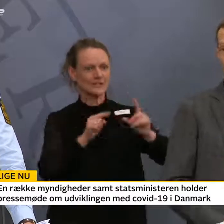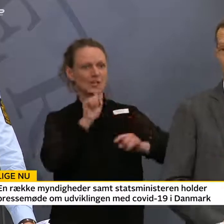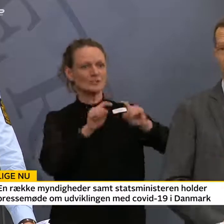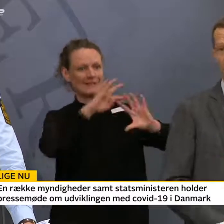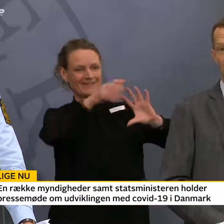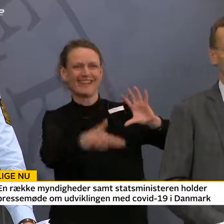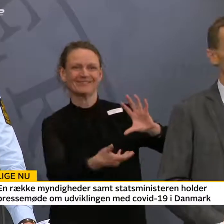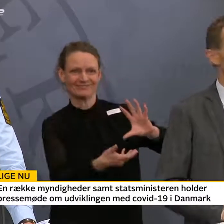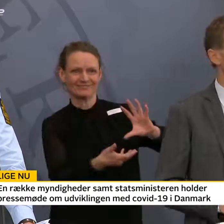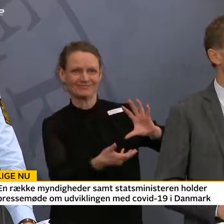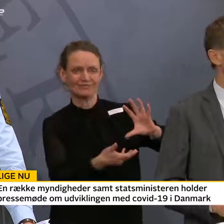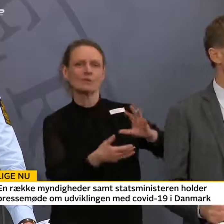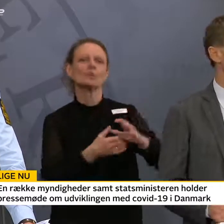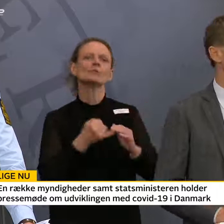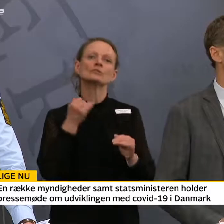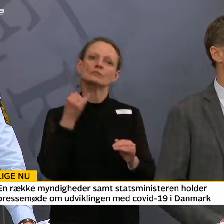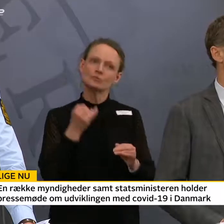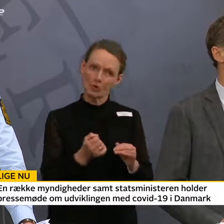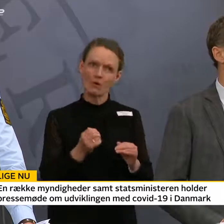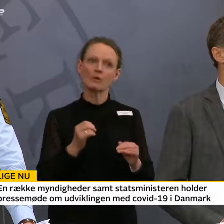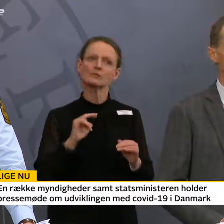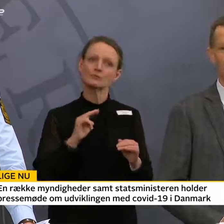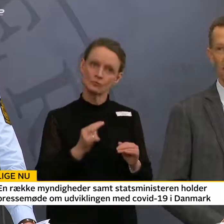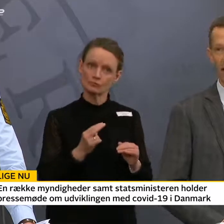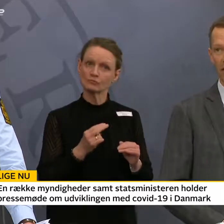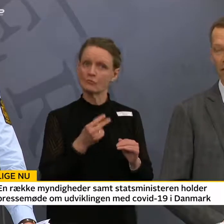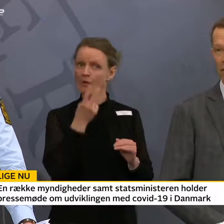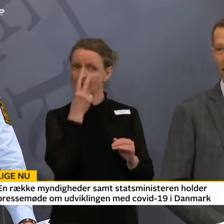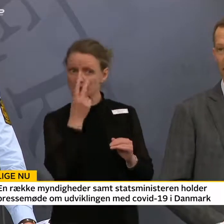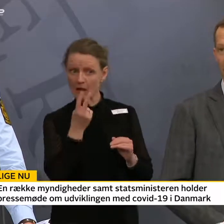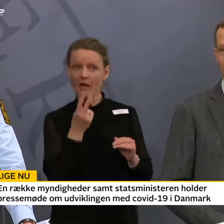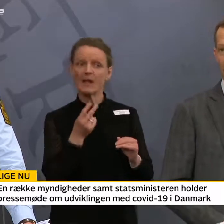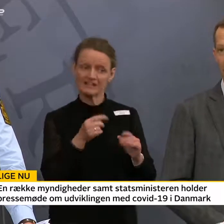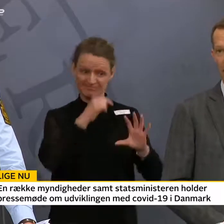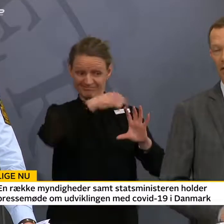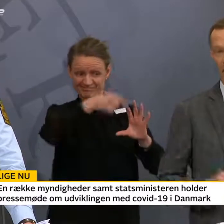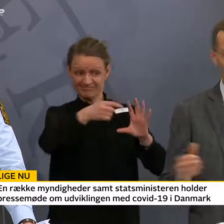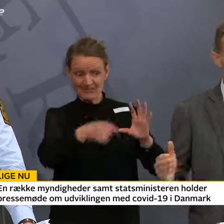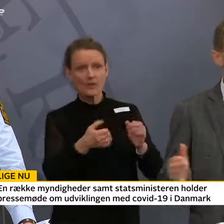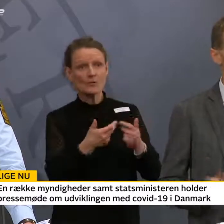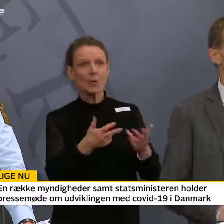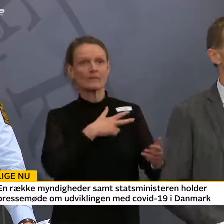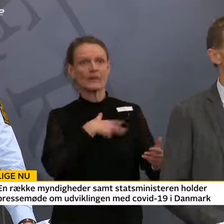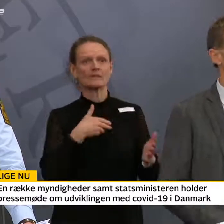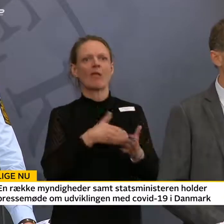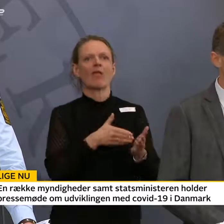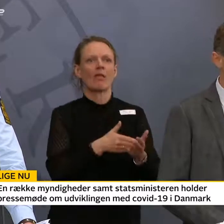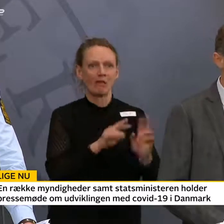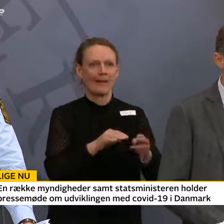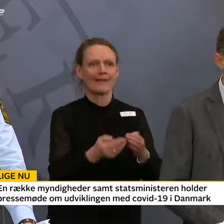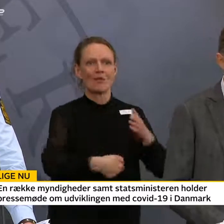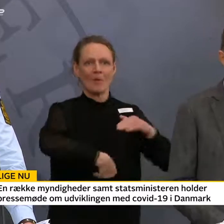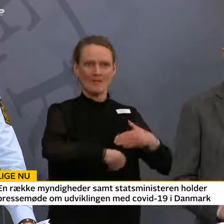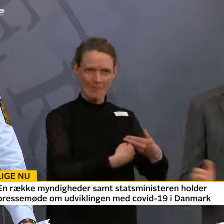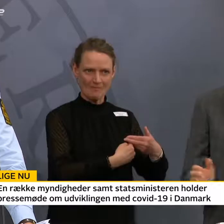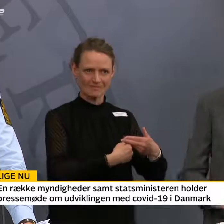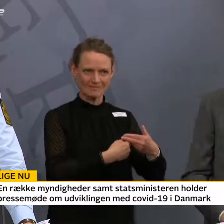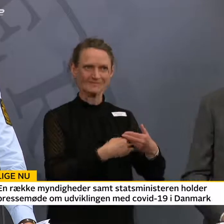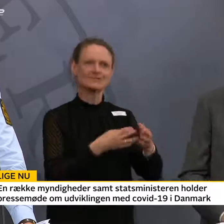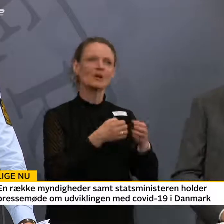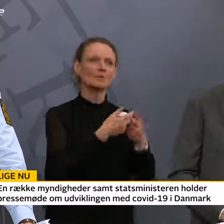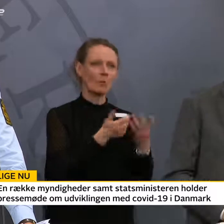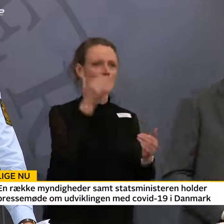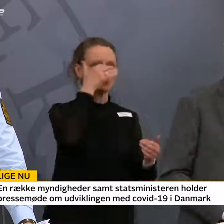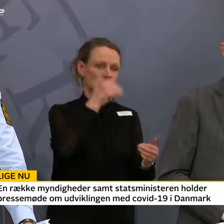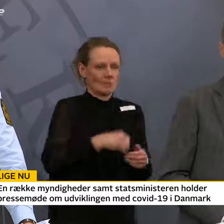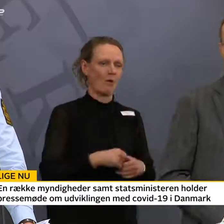af restriktioner, så ser vi løbende nu, at der er danskere, der strander rundt omkring i verden. Nogle synes, det er sjovt. De fleste synes, det ikke. Så det skal man